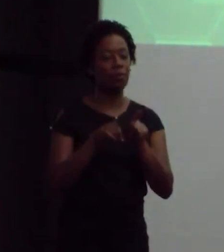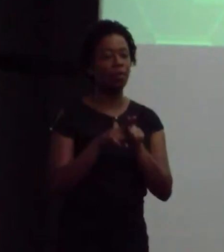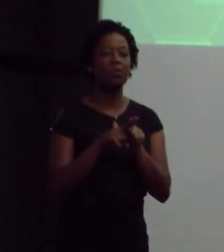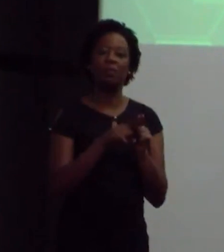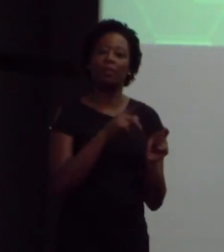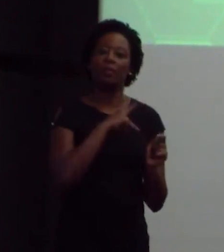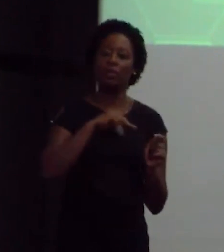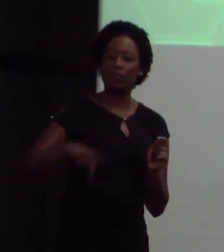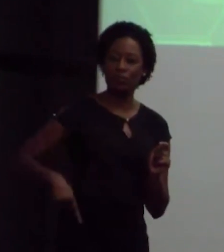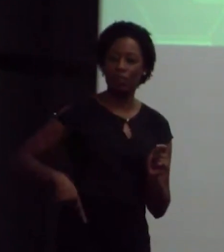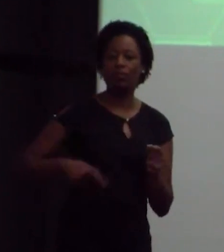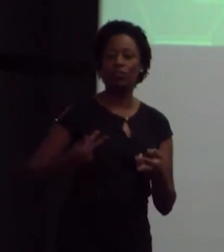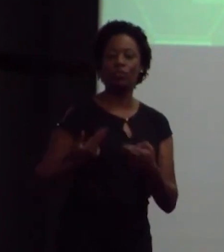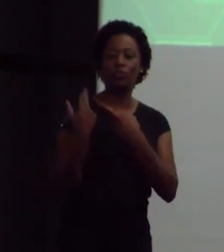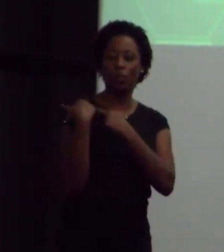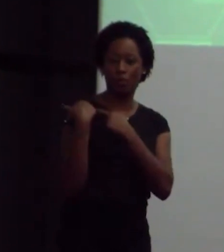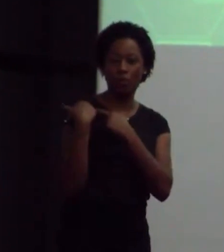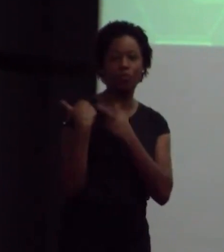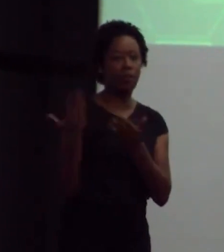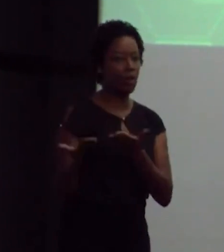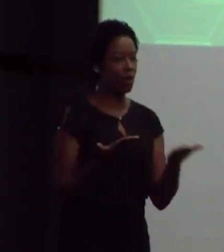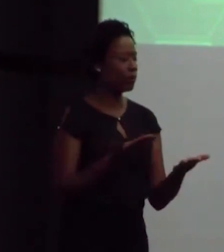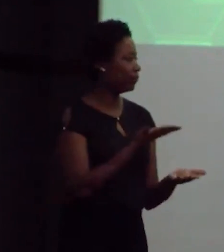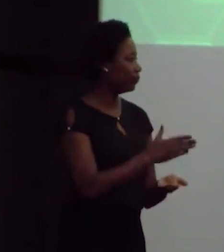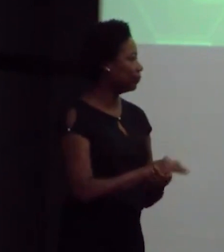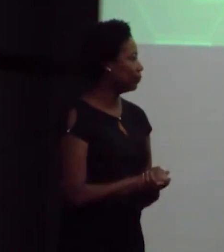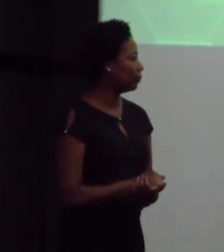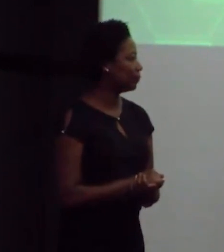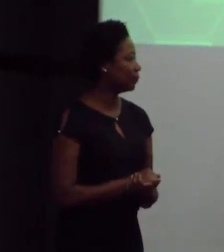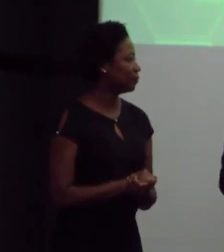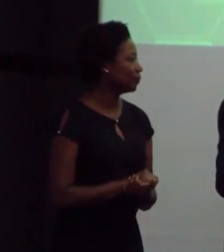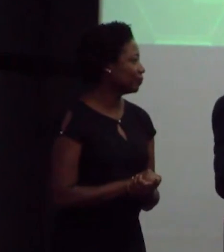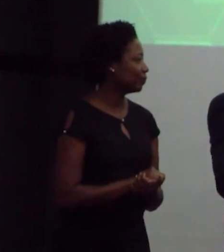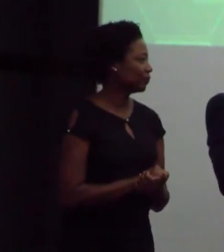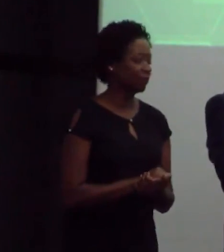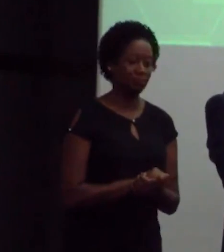Frotas e Fretes Verdes 2022, para receber o seu troféu.